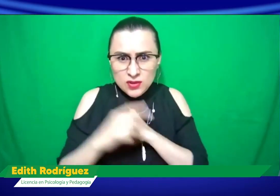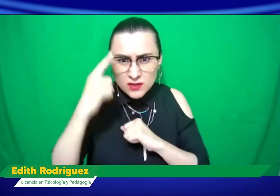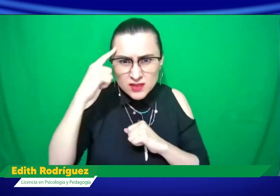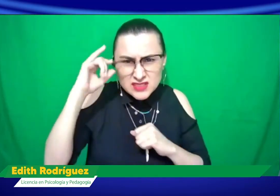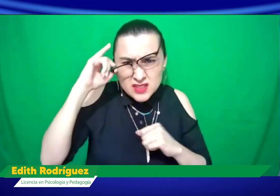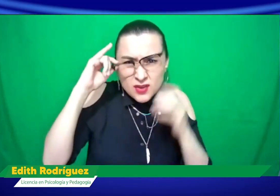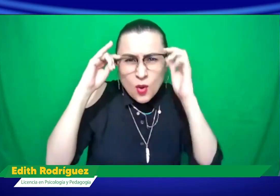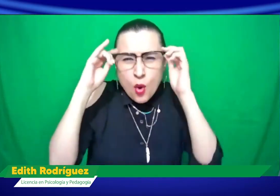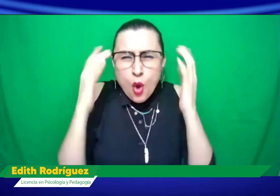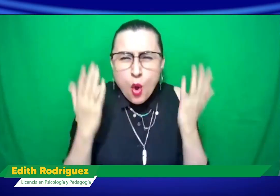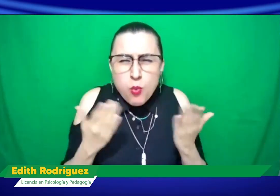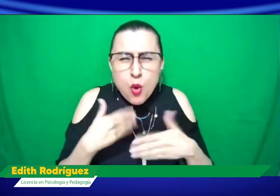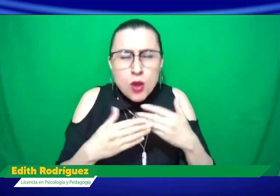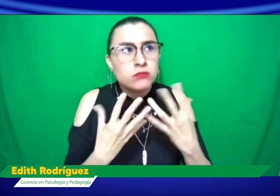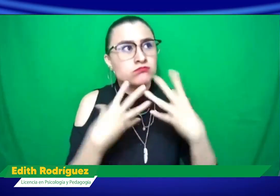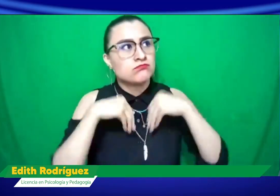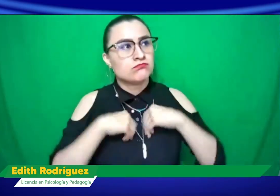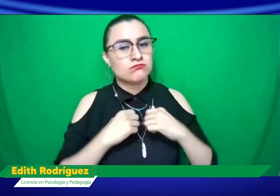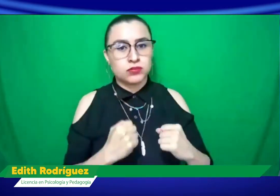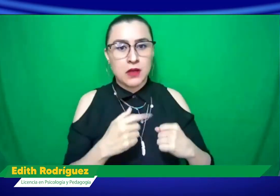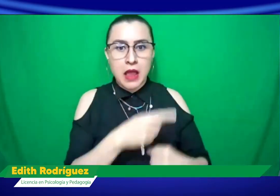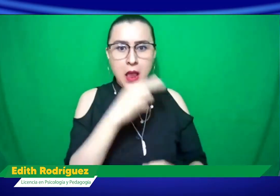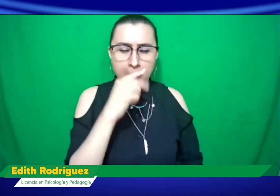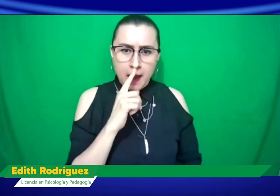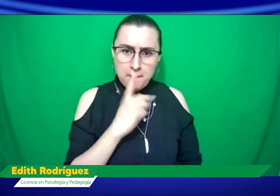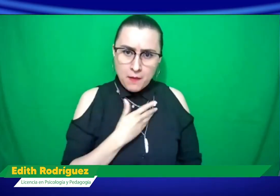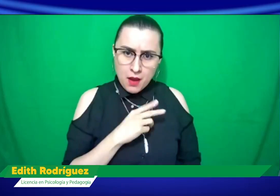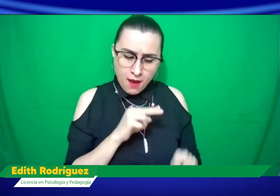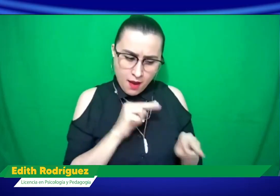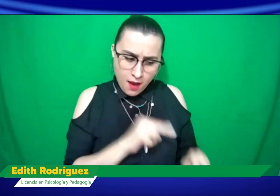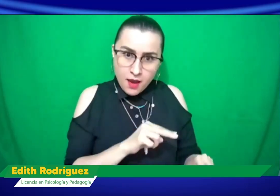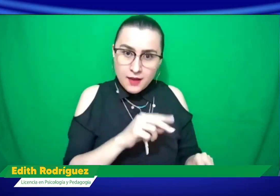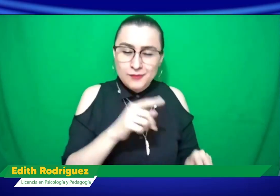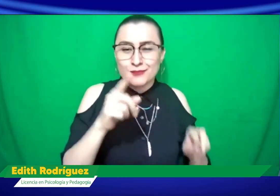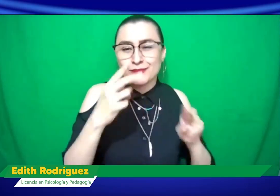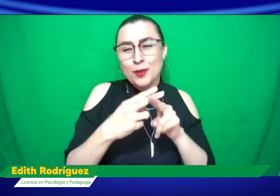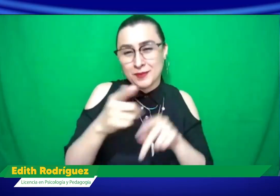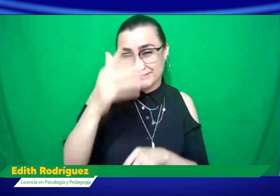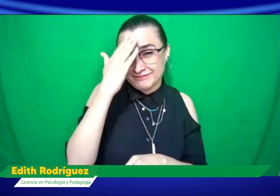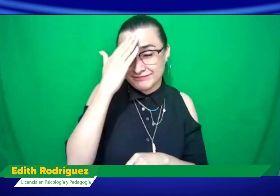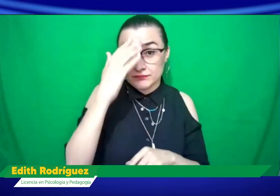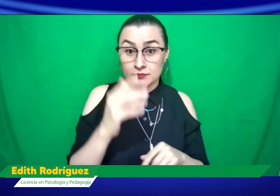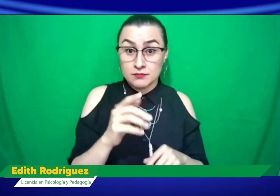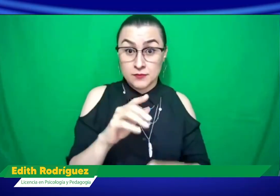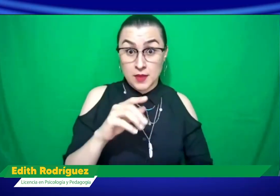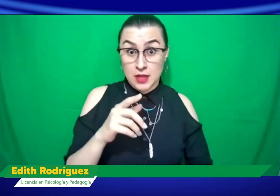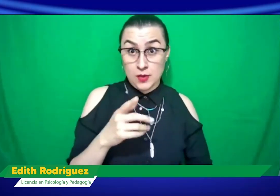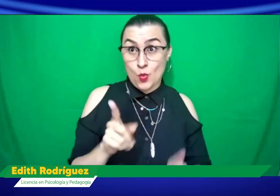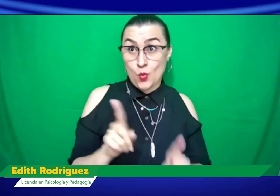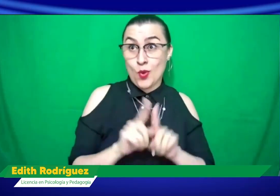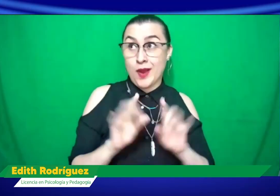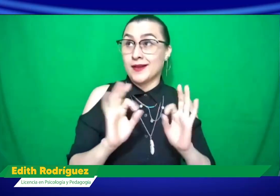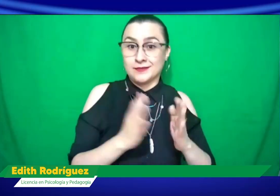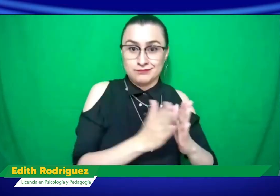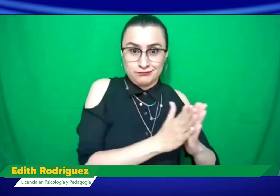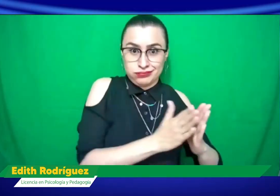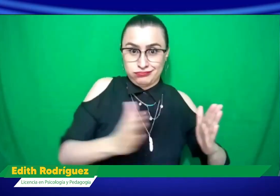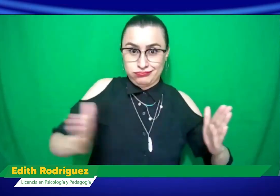¿Cuál es? ¿Cómo podemos hacer ese proceso de conocer o interiorizar las personas?